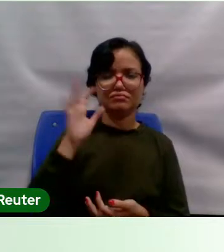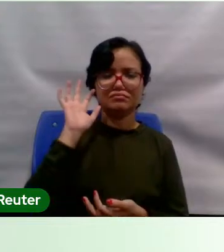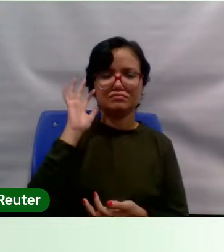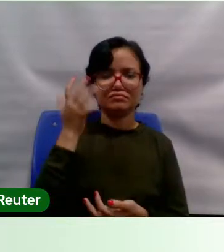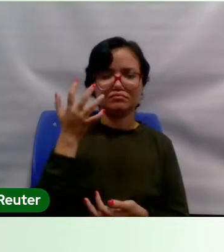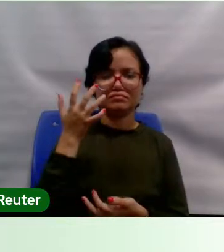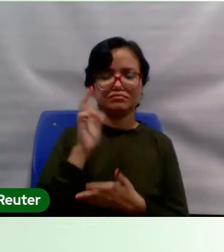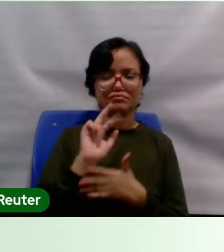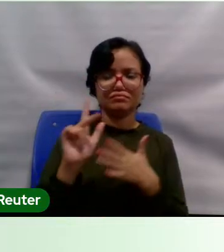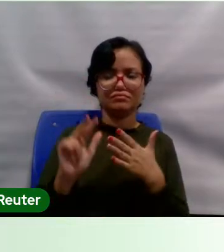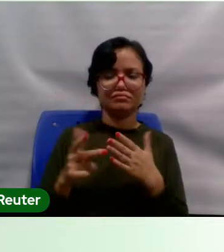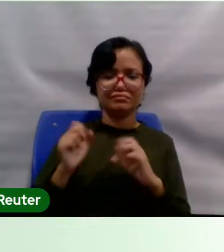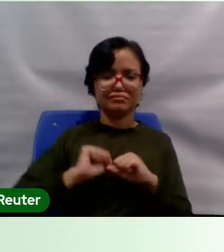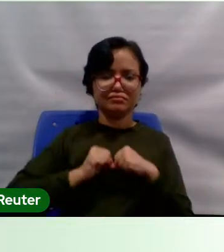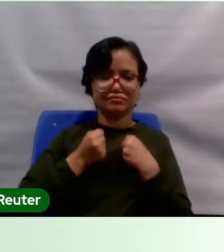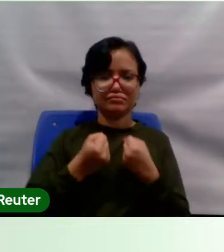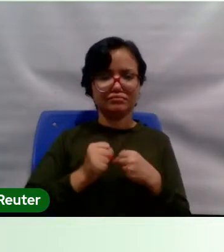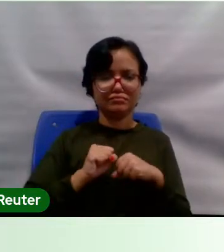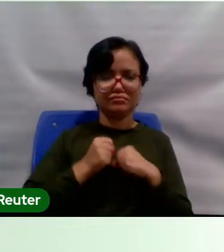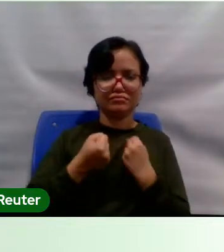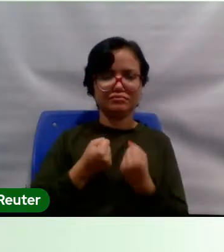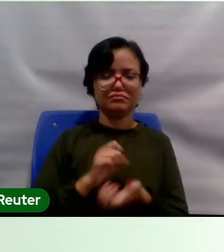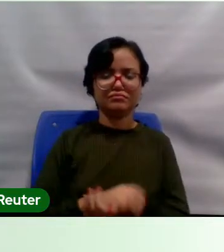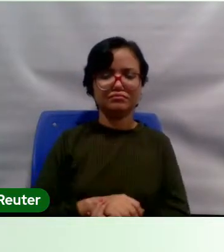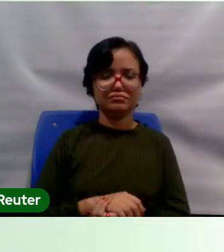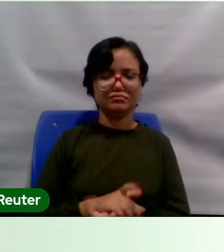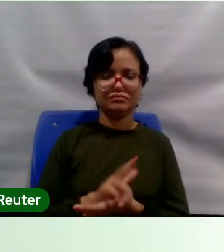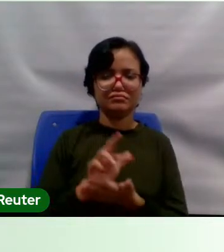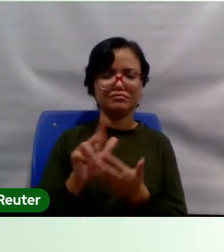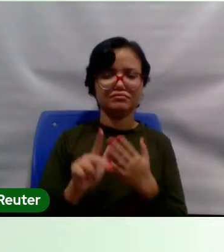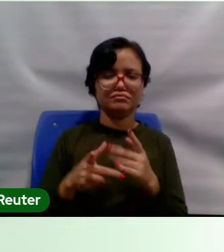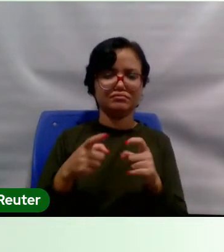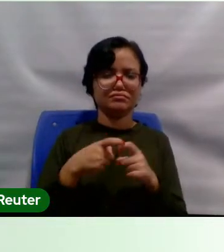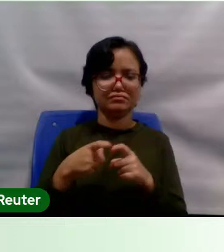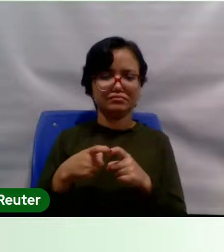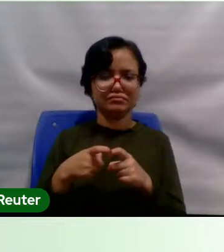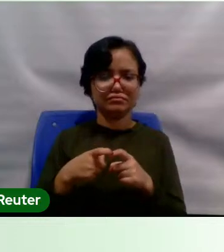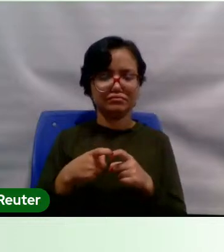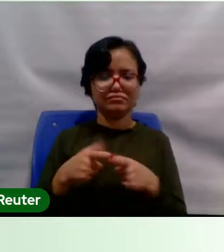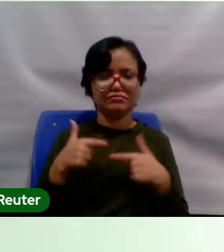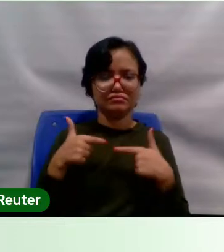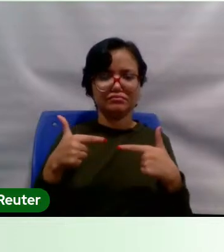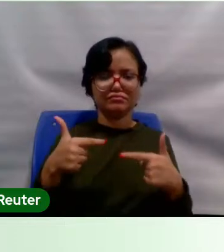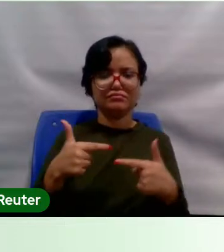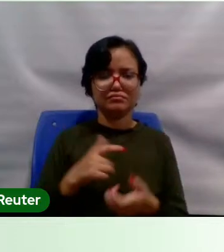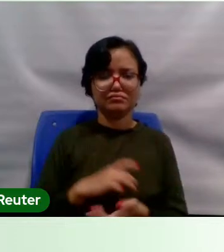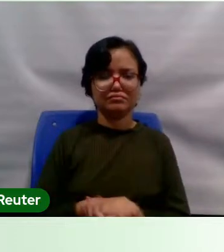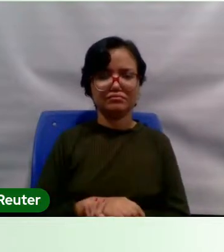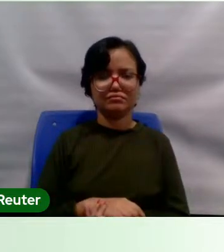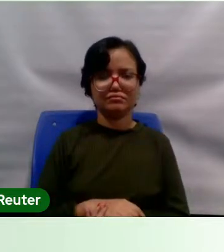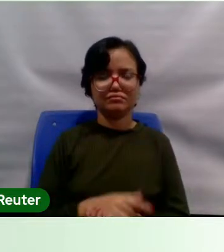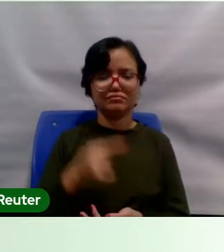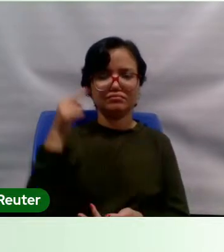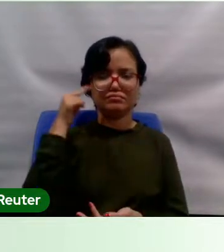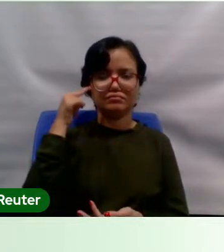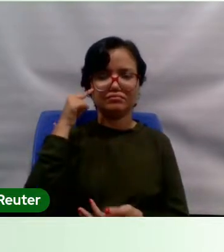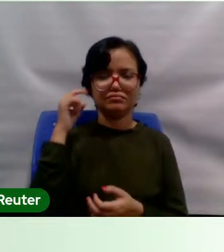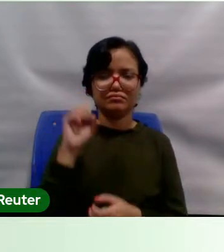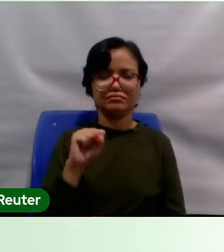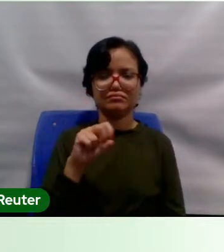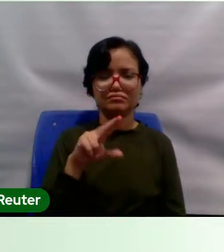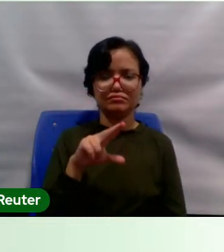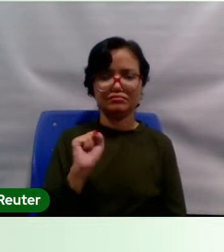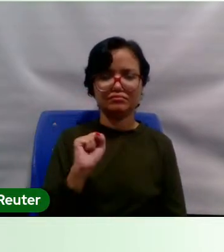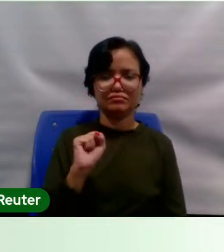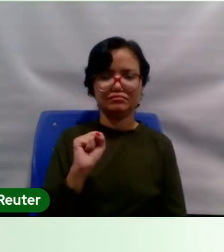de vários esforços, de vários médicos militantes que pensaram o SUS, pensaram